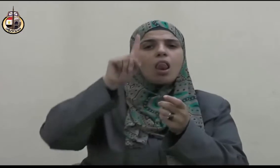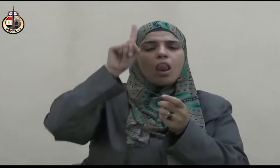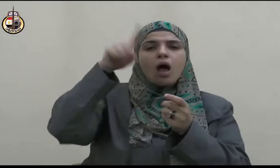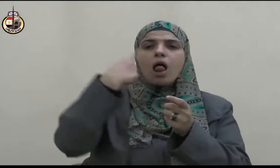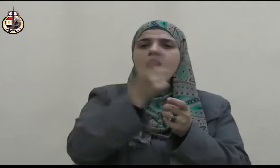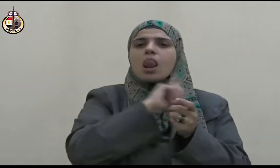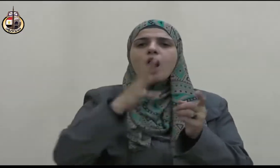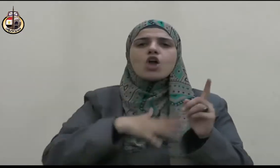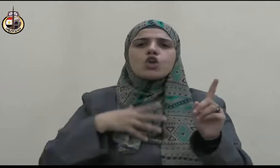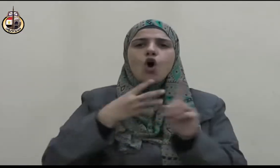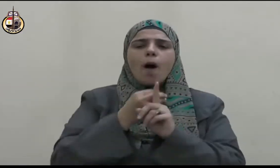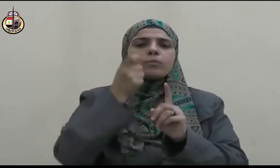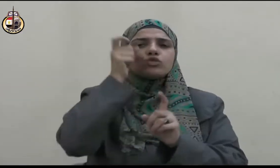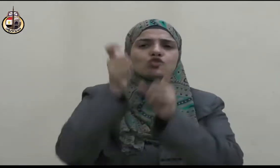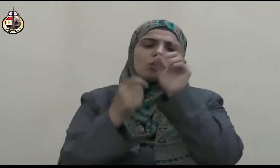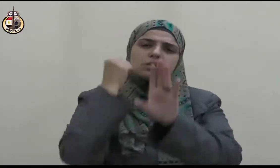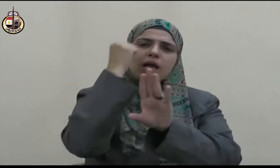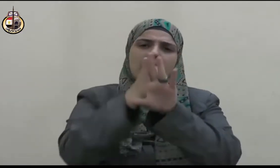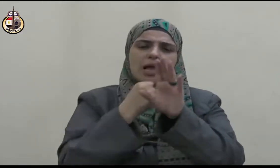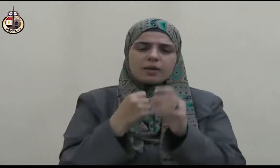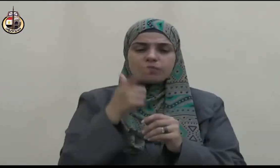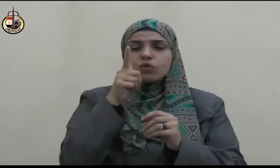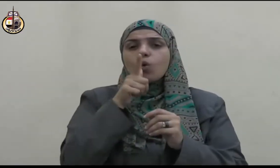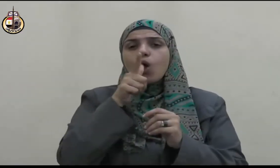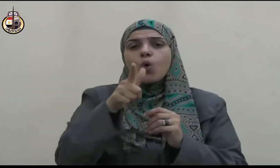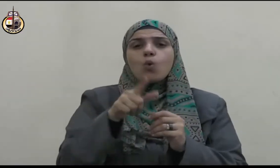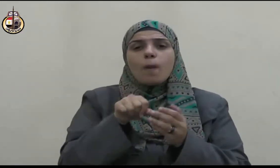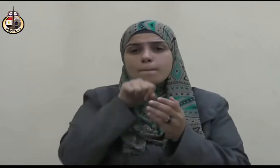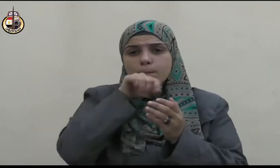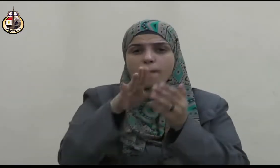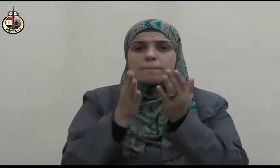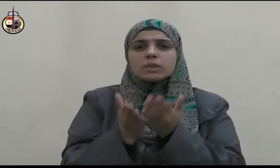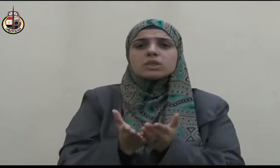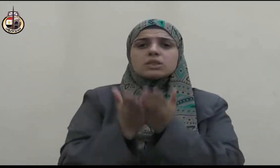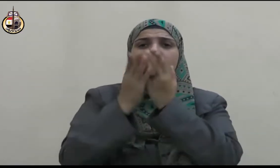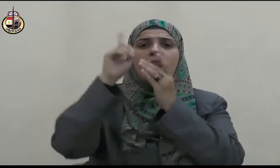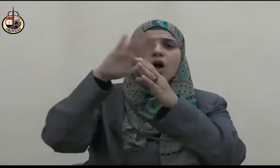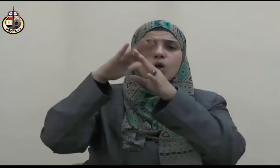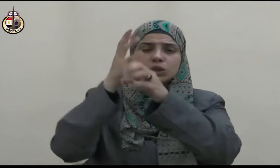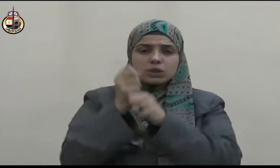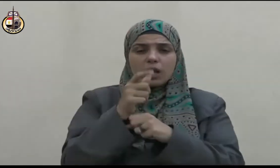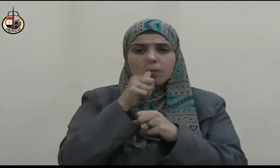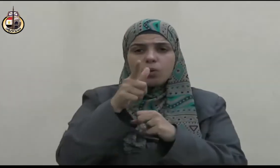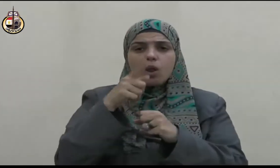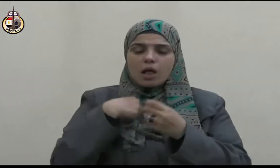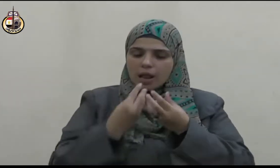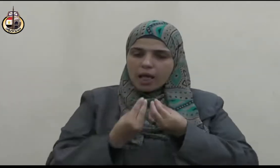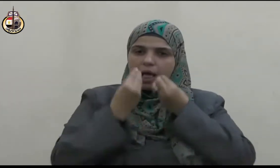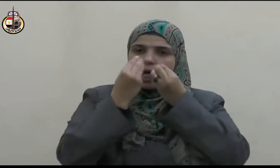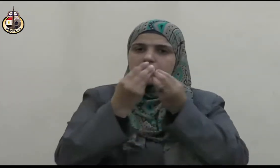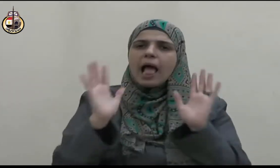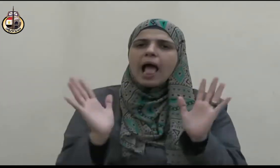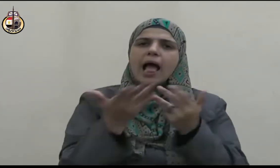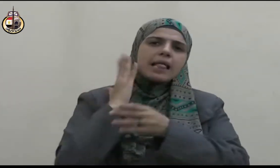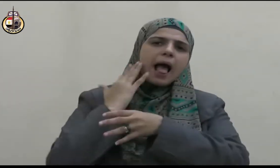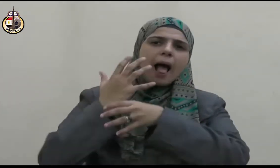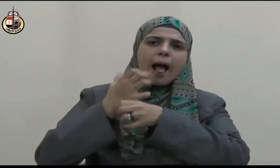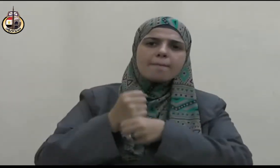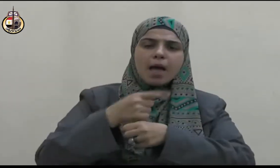فضل أحد وكافأ كل صاحب جميل على جميله فقد قال صلى الله